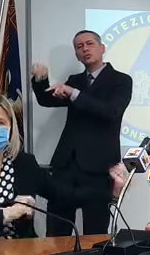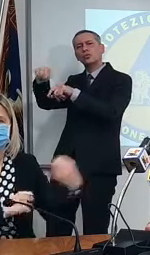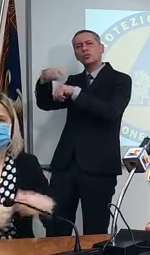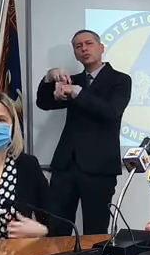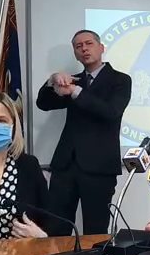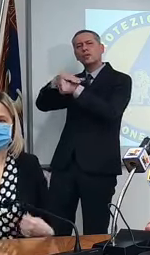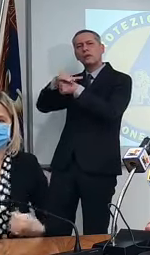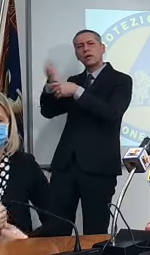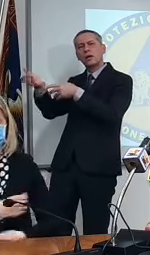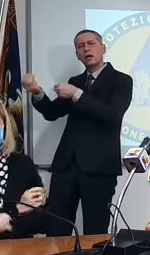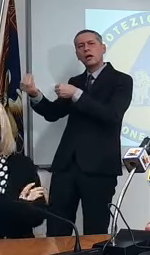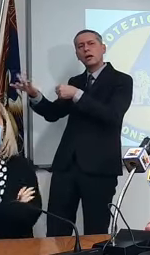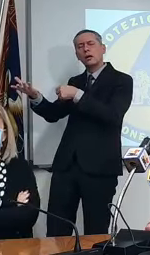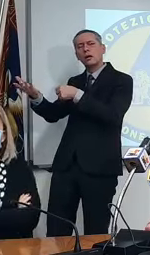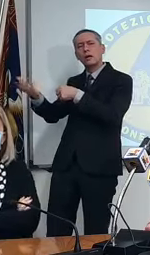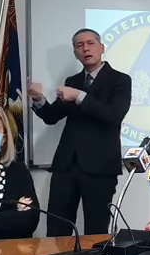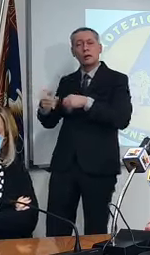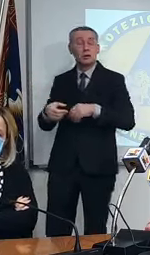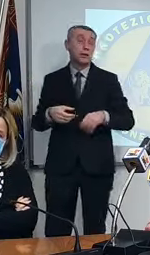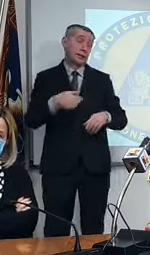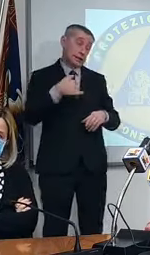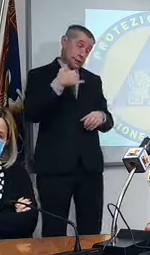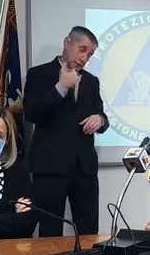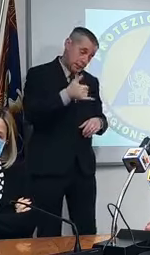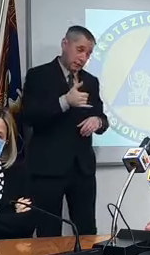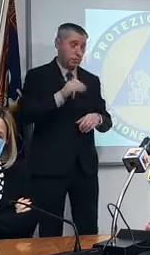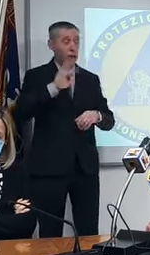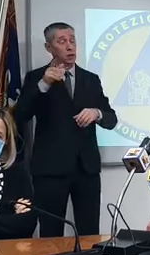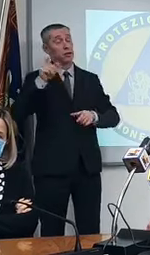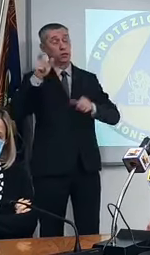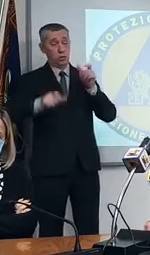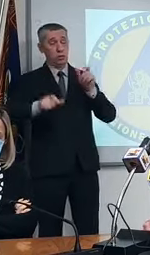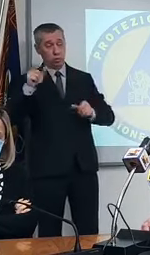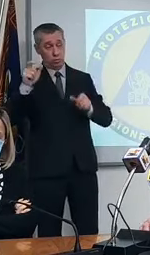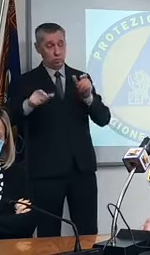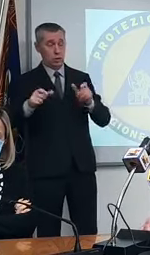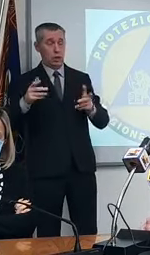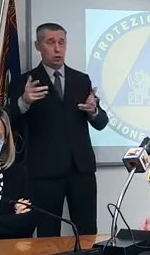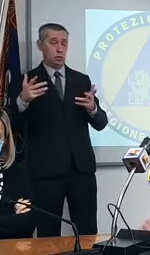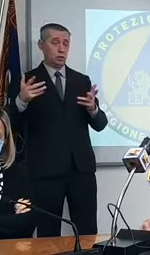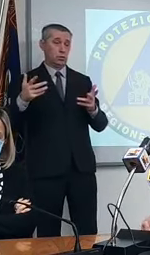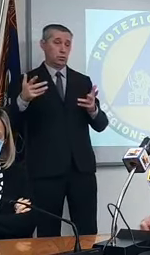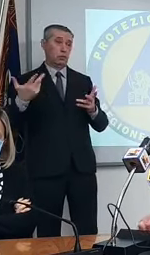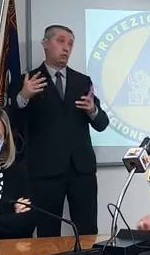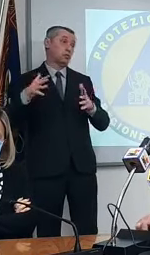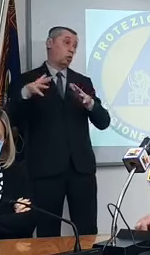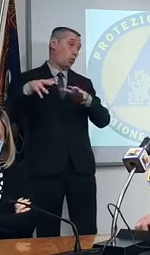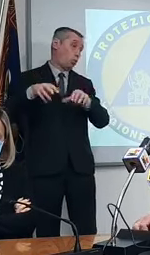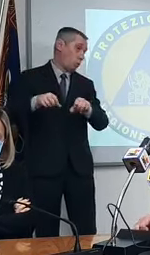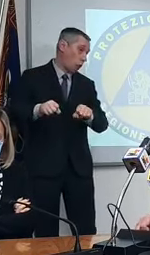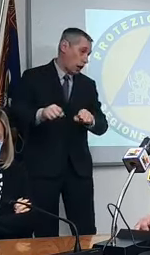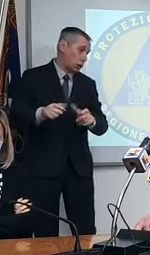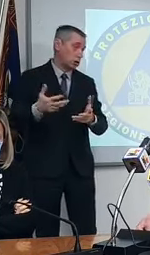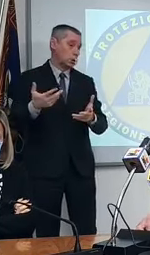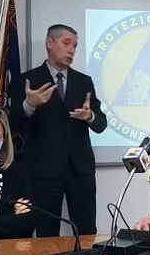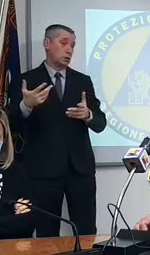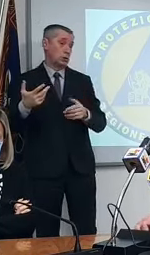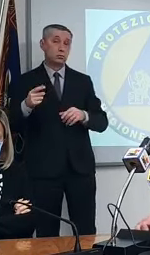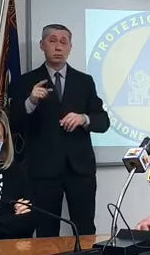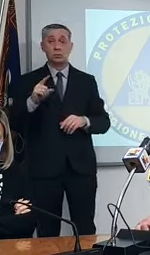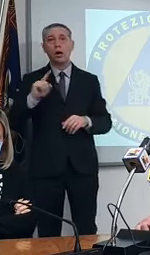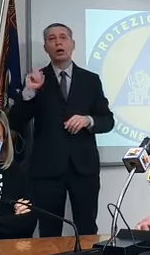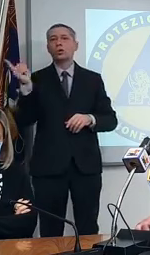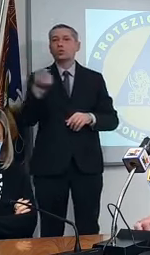purtroppo me l'hanno segnalato anche altre persone molto spesso saranno occupati ovviamente tutti siamo